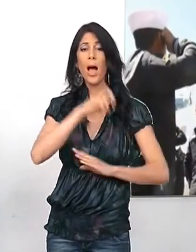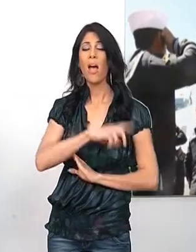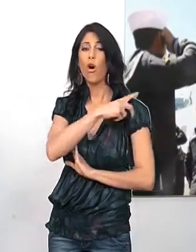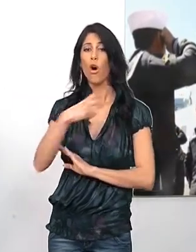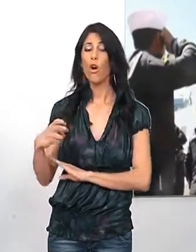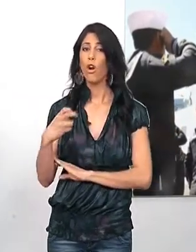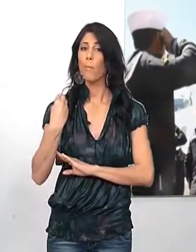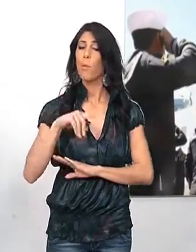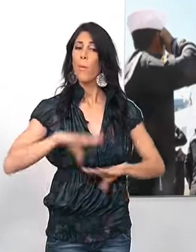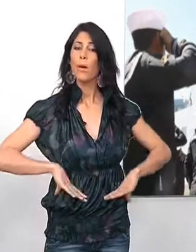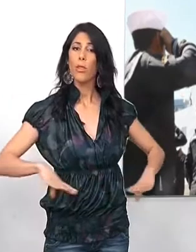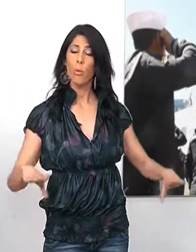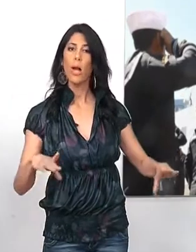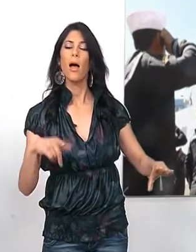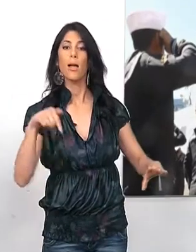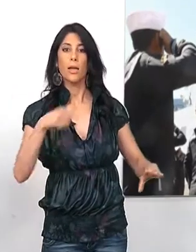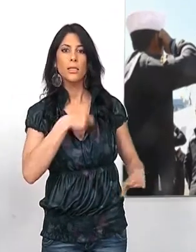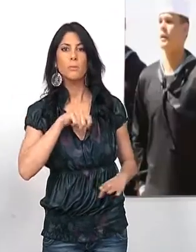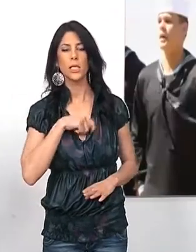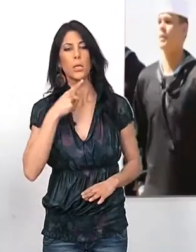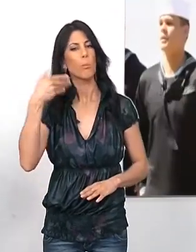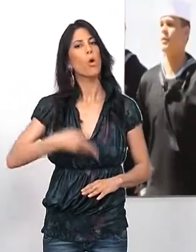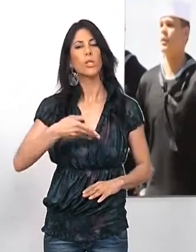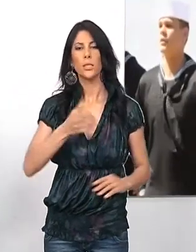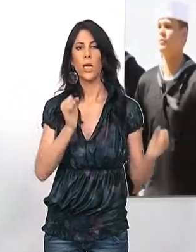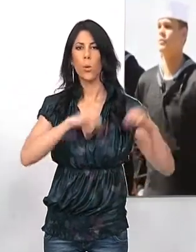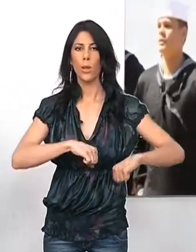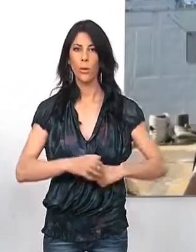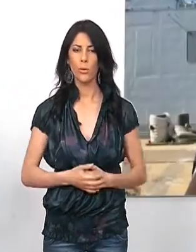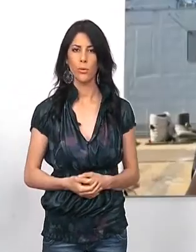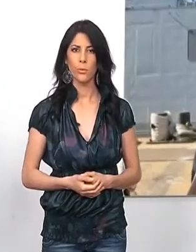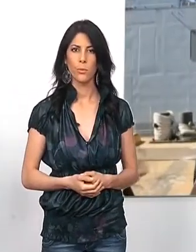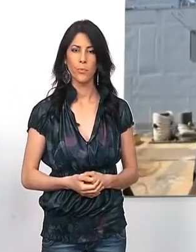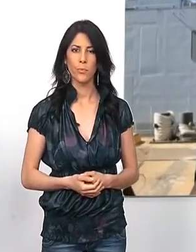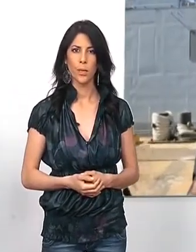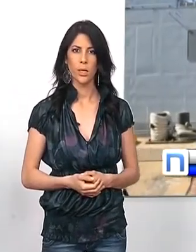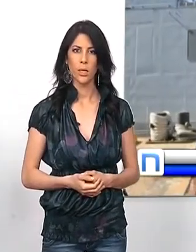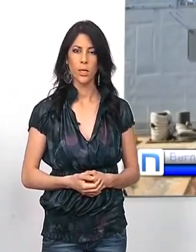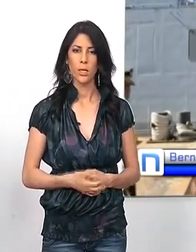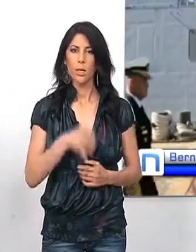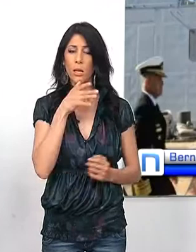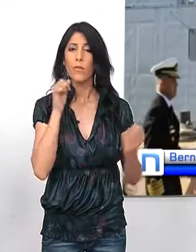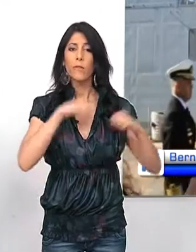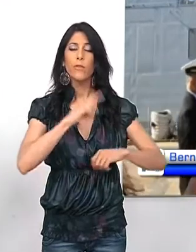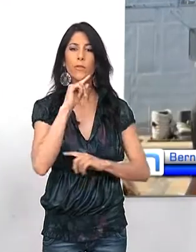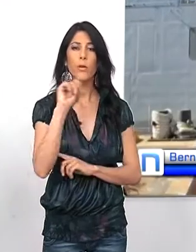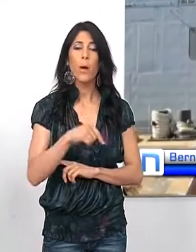España, Bernardo Álvarez, explica la importancia del acuerdo. El acuerdo que firmó Venezuela en el